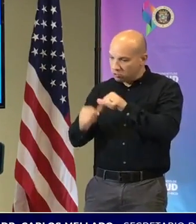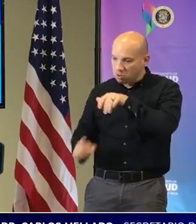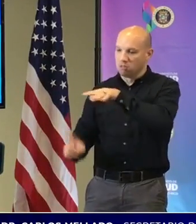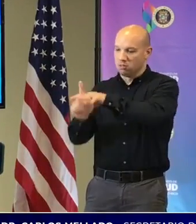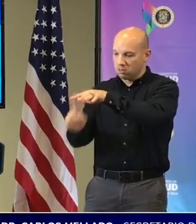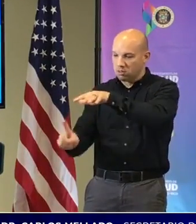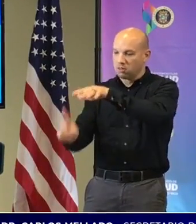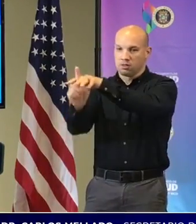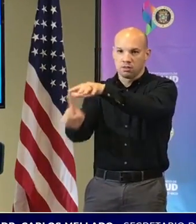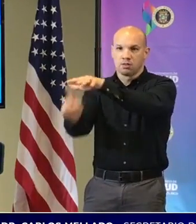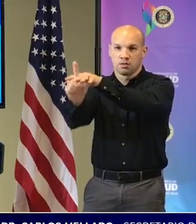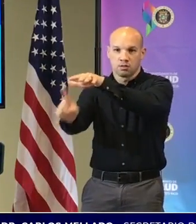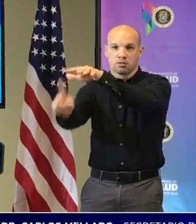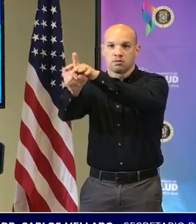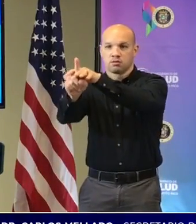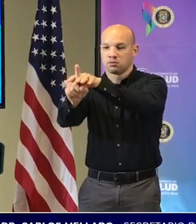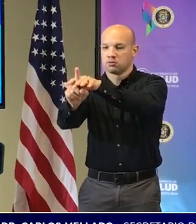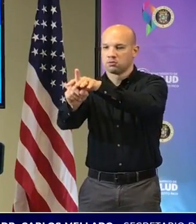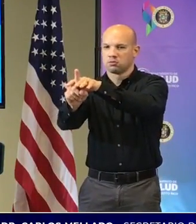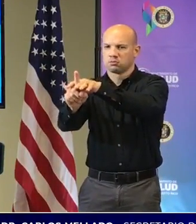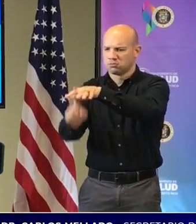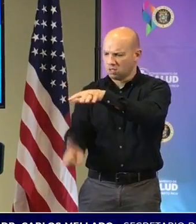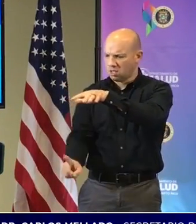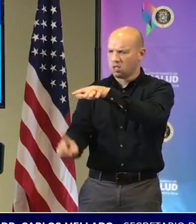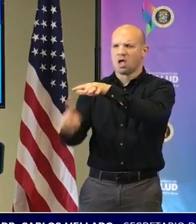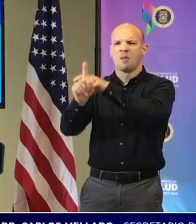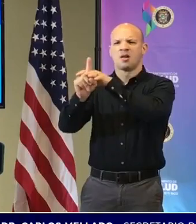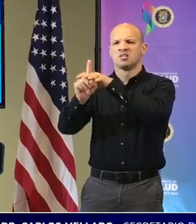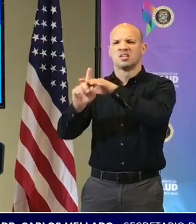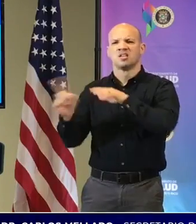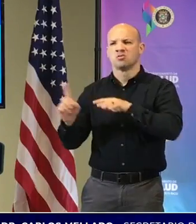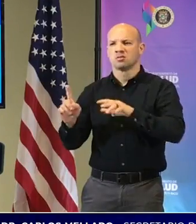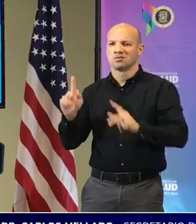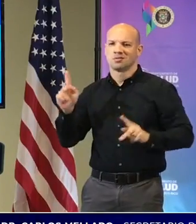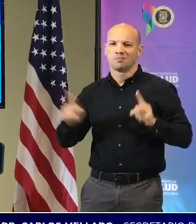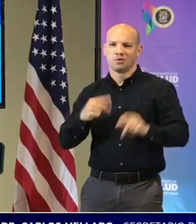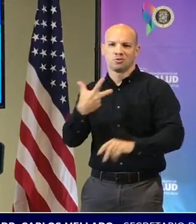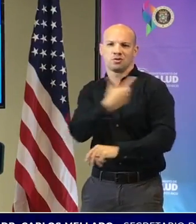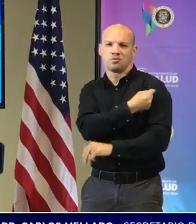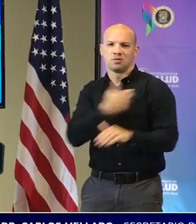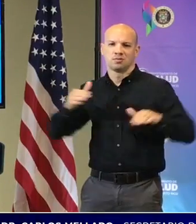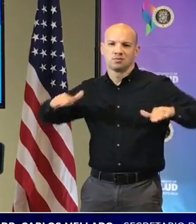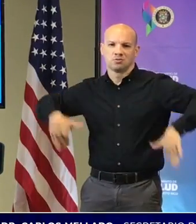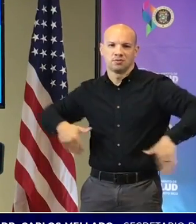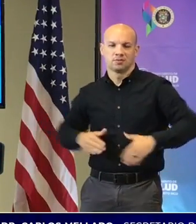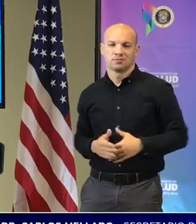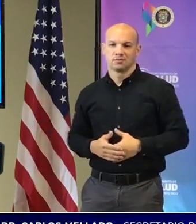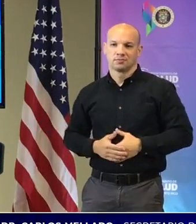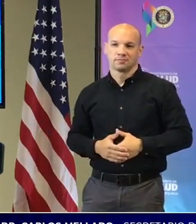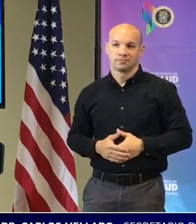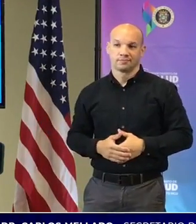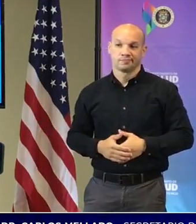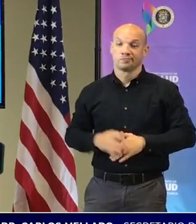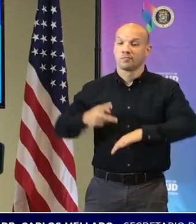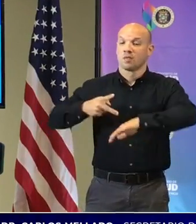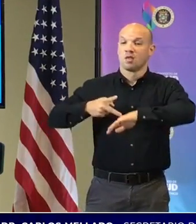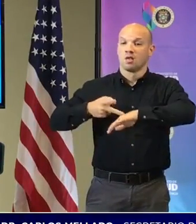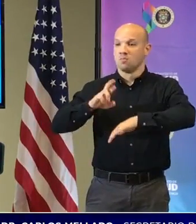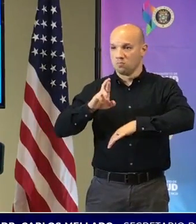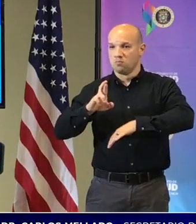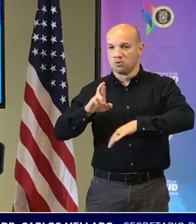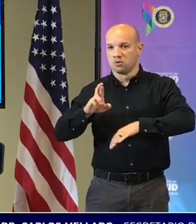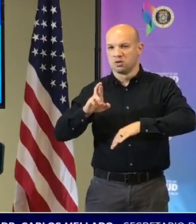en personas que no están vacunadas y Puerto Rico ha tenido ¿verdad? por el